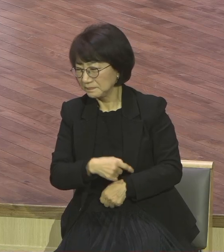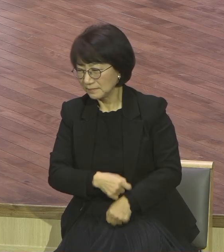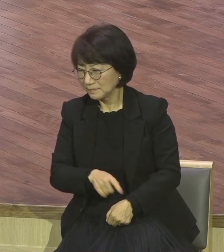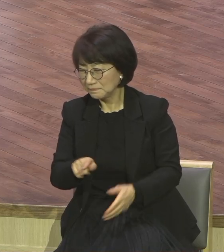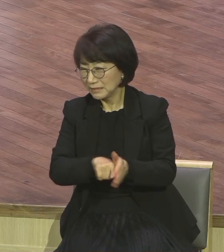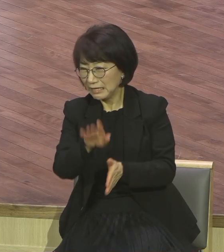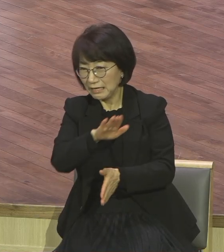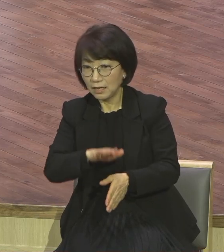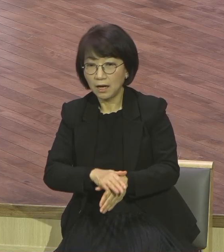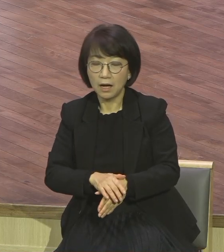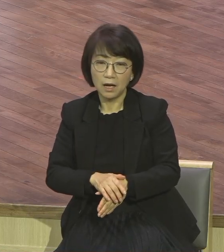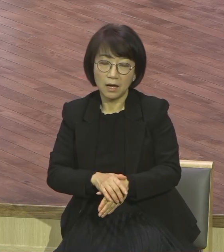계속했어요.